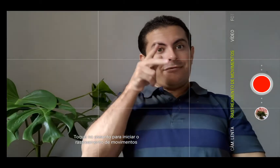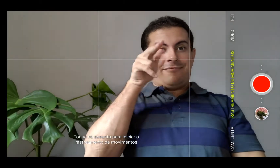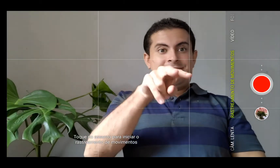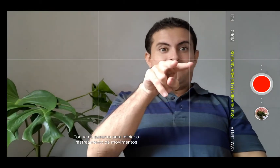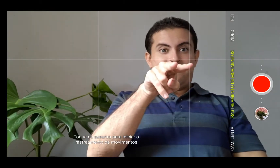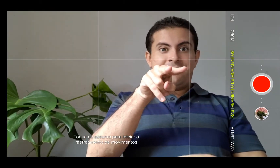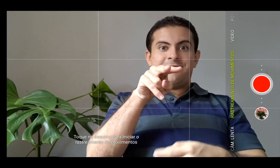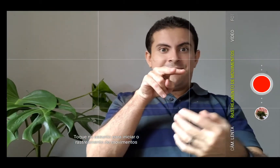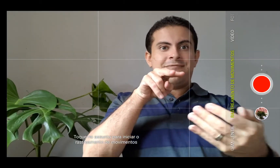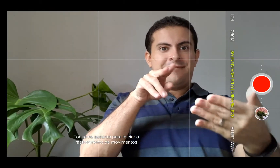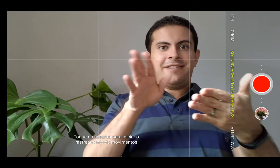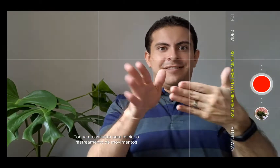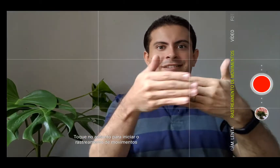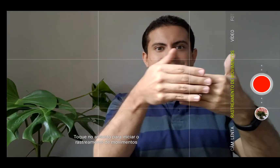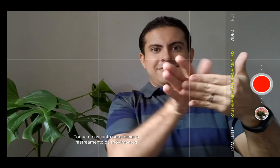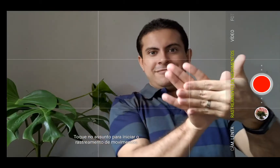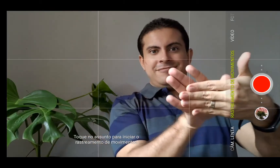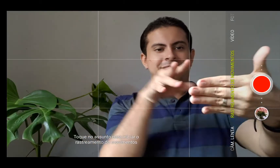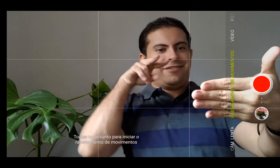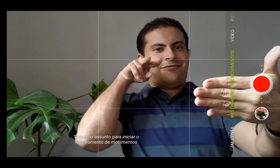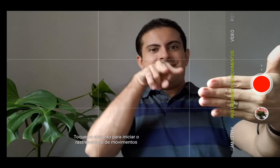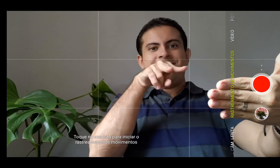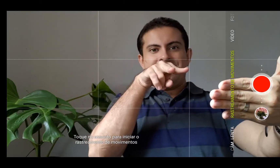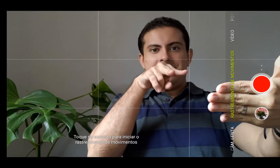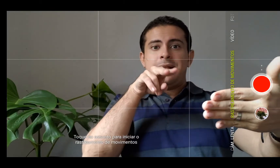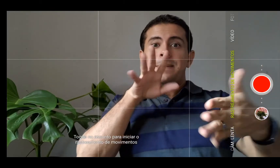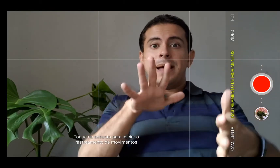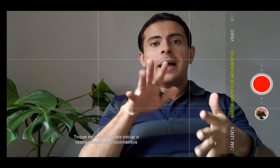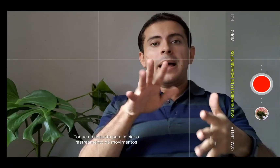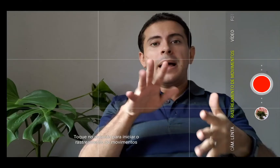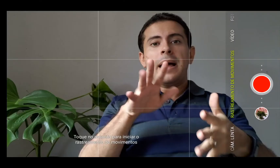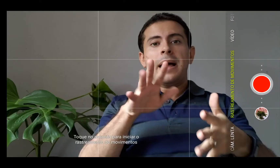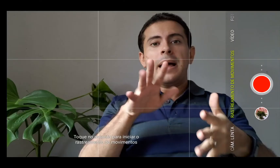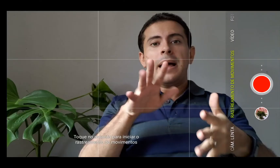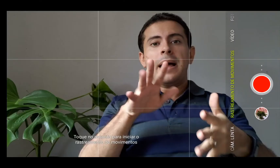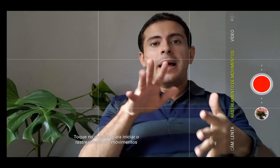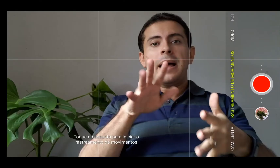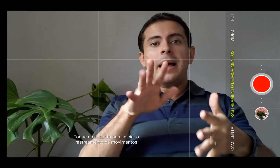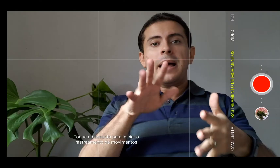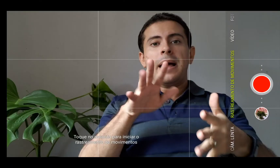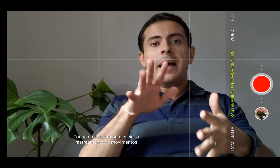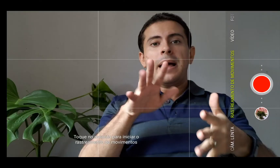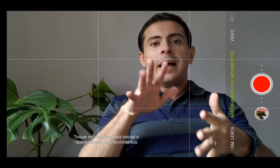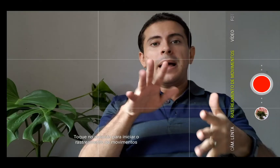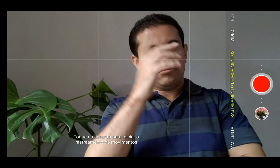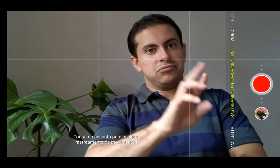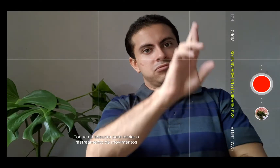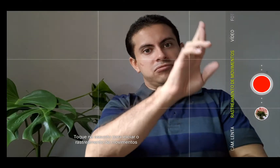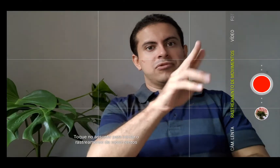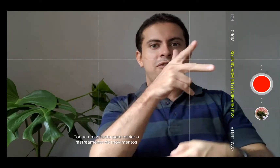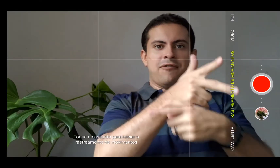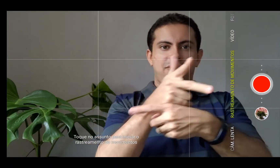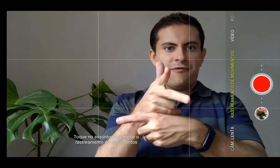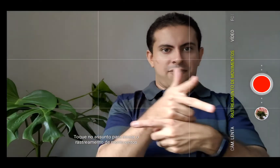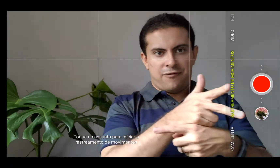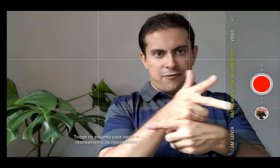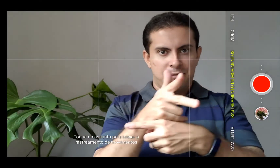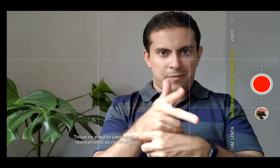caso aí, seria algum aluno, né, estivesse filmando, ou alguém responsável pela filmagem. Então, esses aqui foram